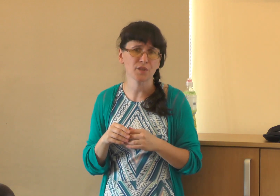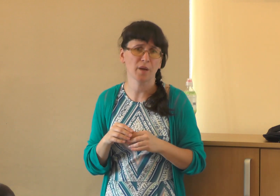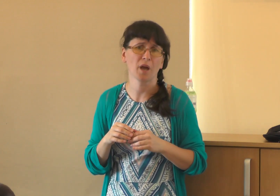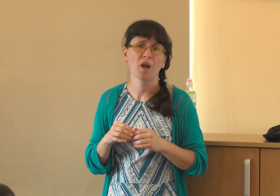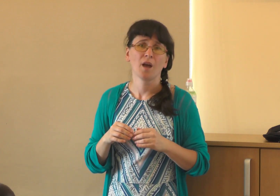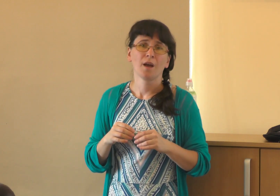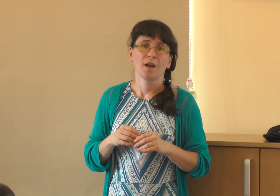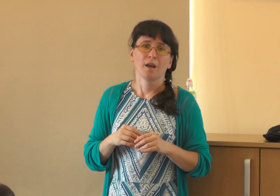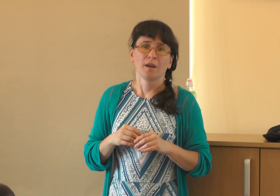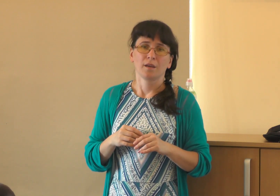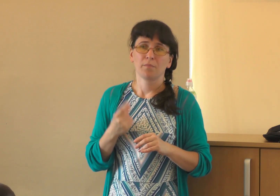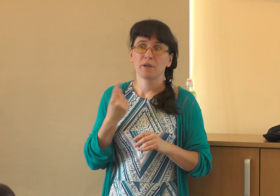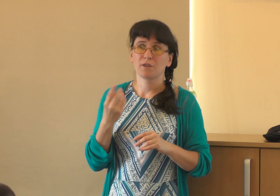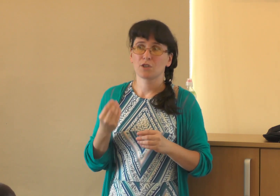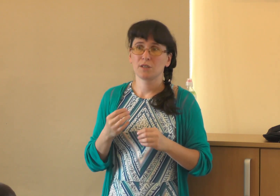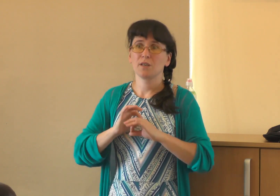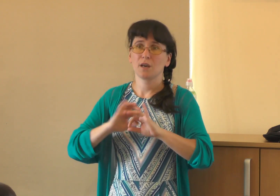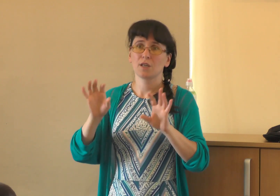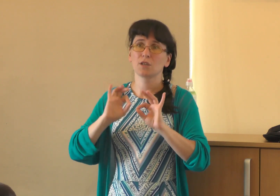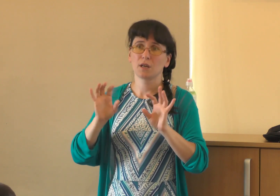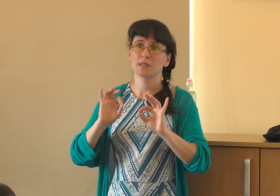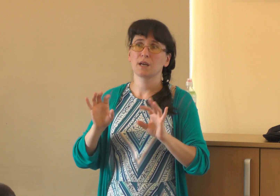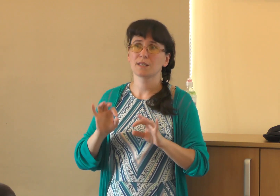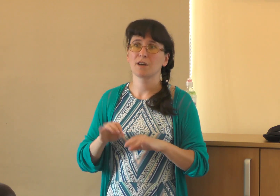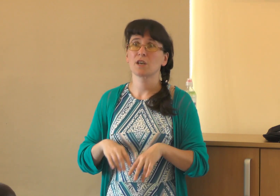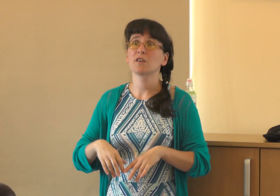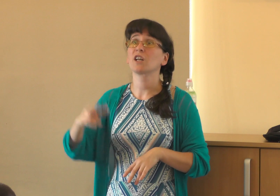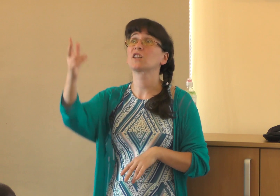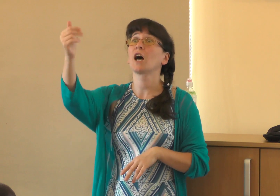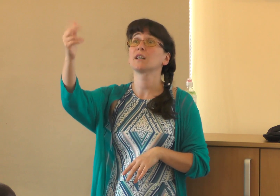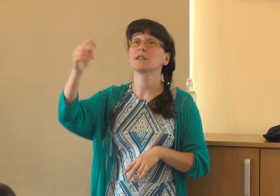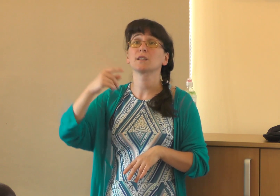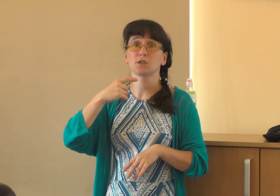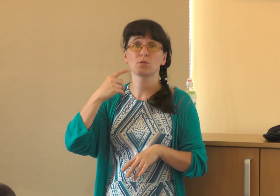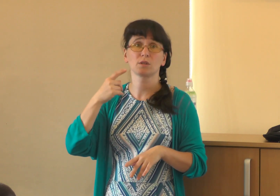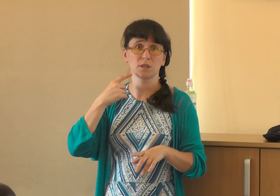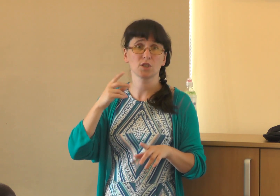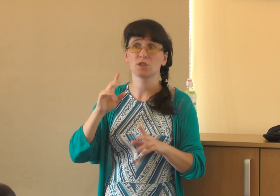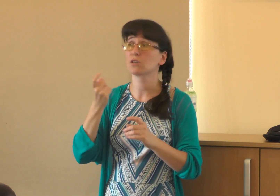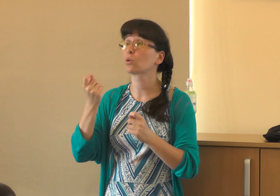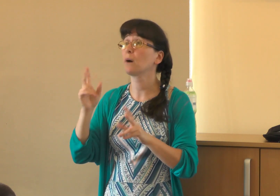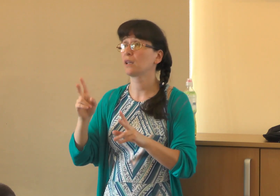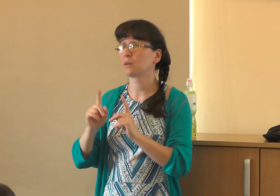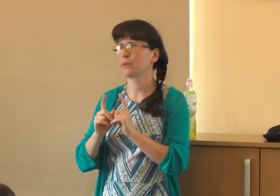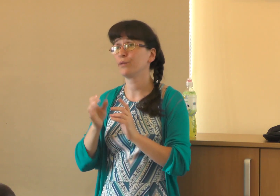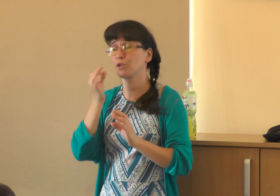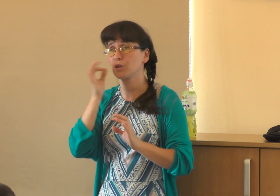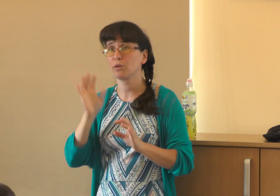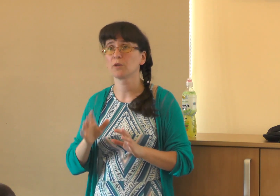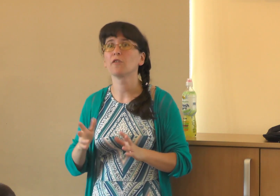лидерами. И первый же день я начала рассказывать, и они говорят, да-да-да, ты что слышишь, кто мало, там переводчики неопытные,